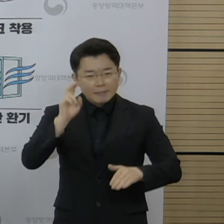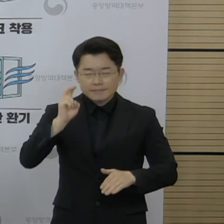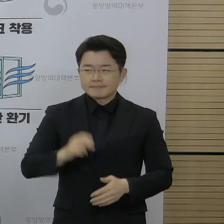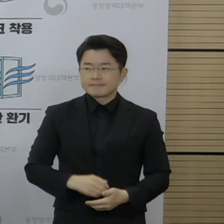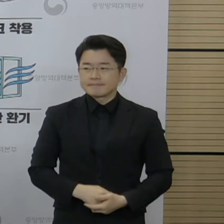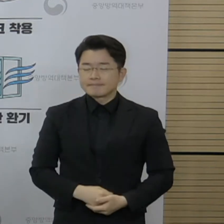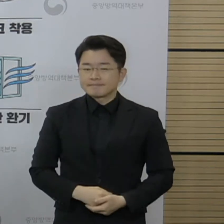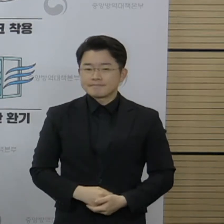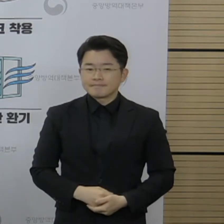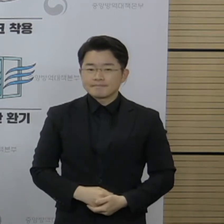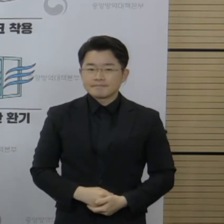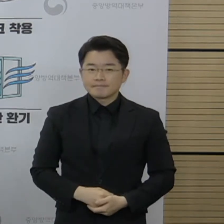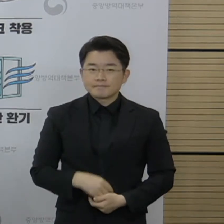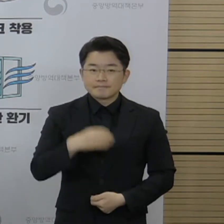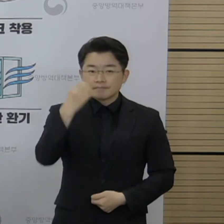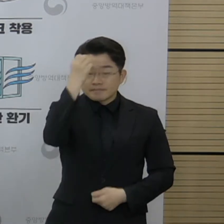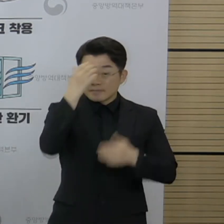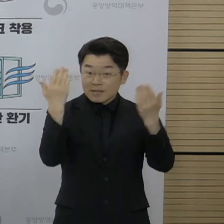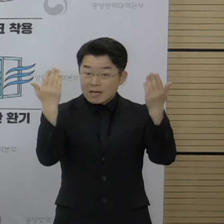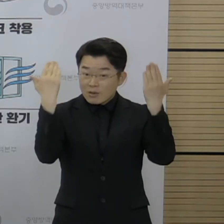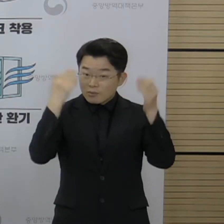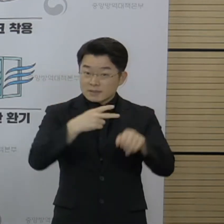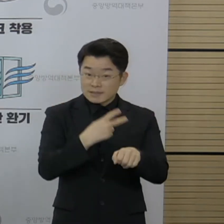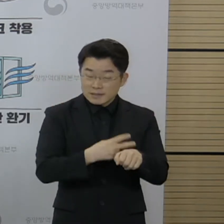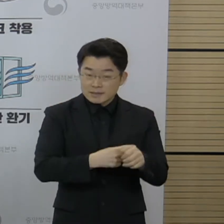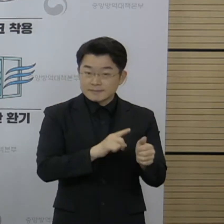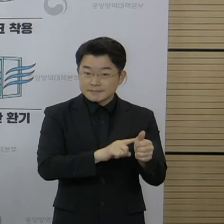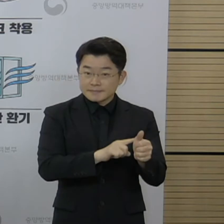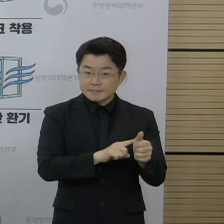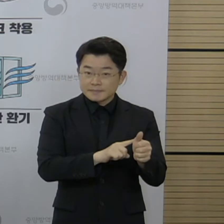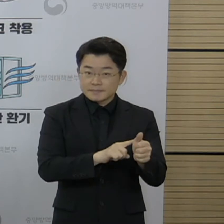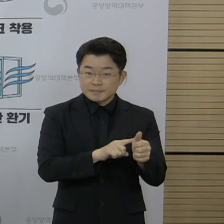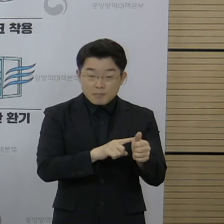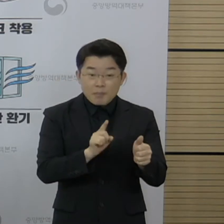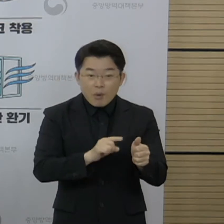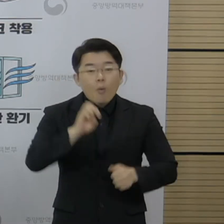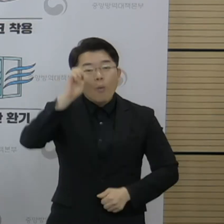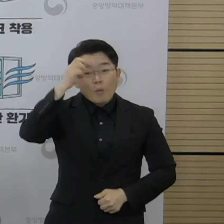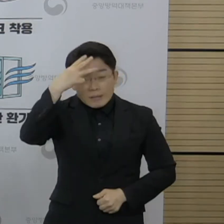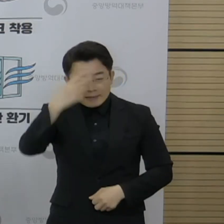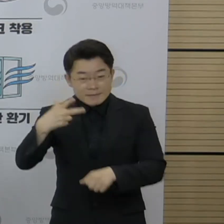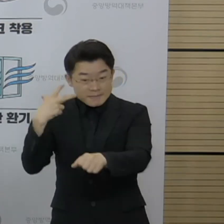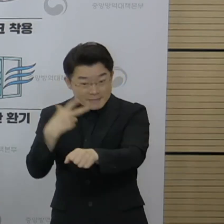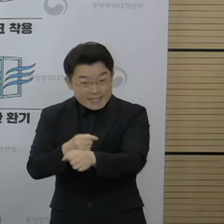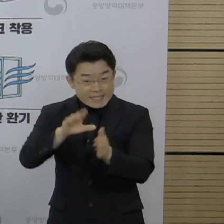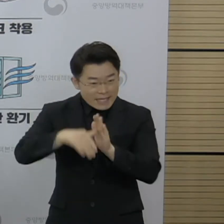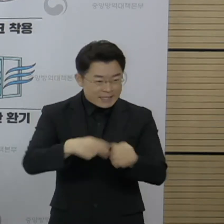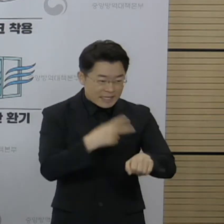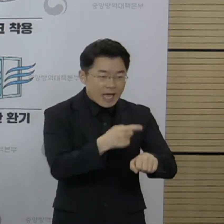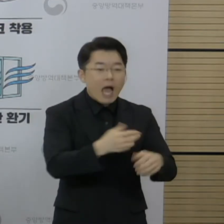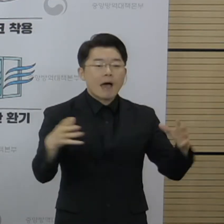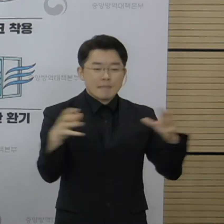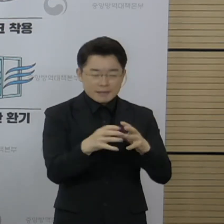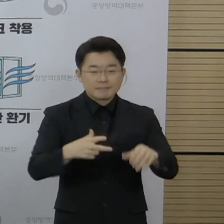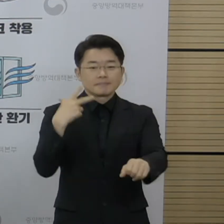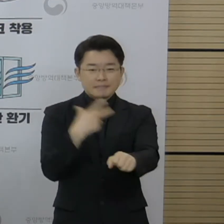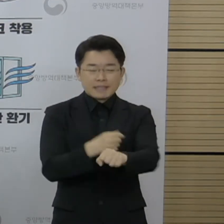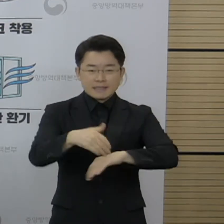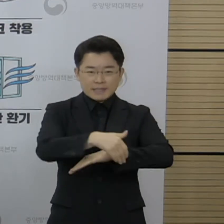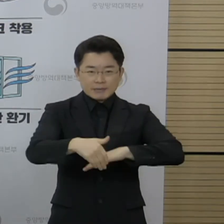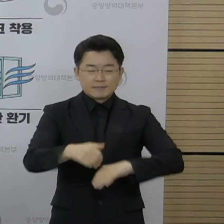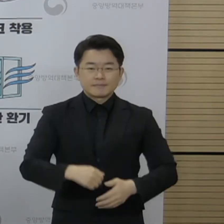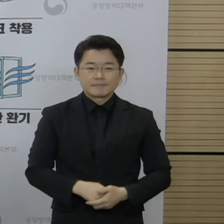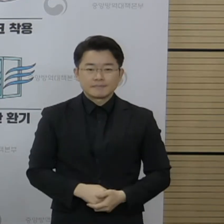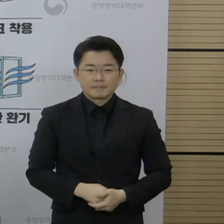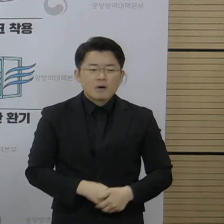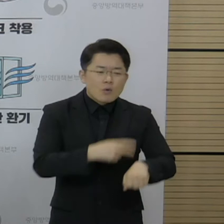그리고 고등학교 교직원들은 고3 접종할 때 같이 접종하는 걸로 되어 있어서 약간 교직원 접종이 조금